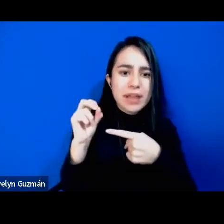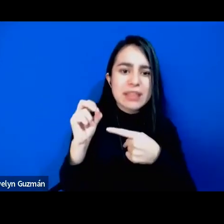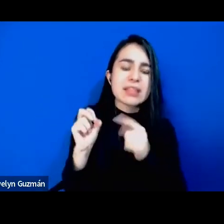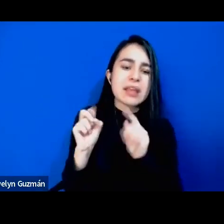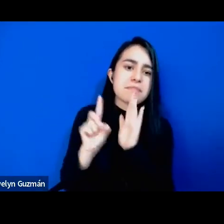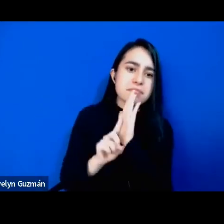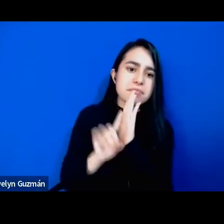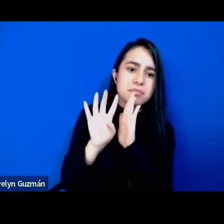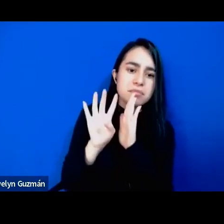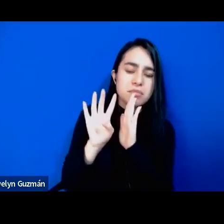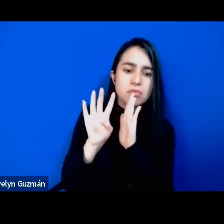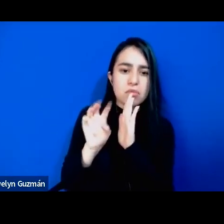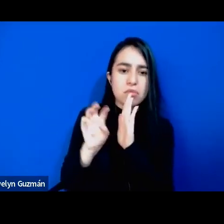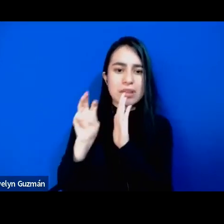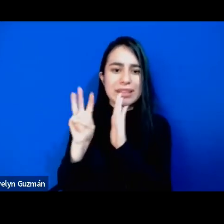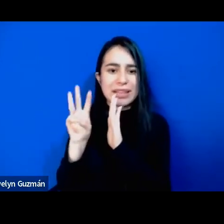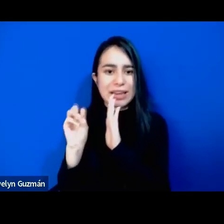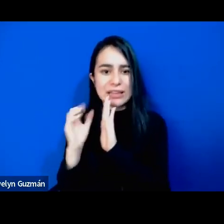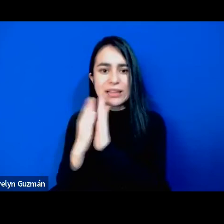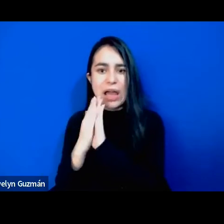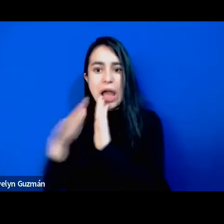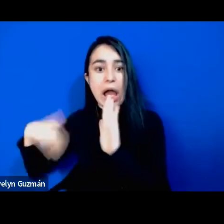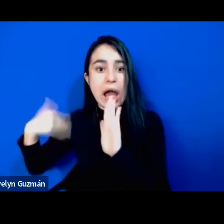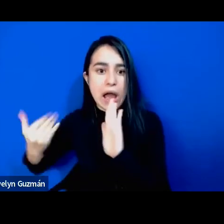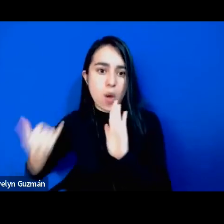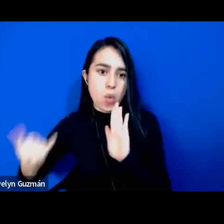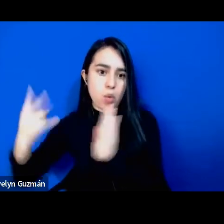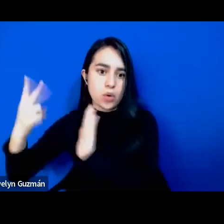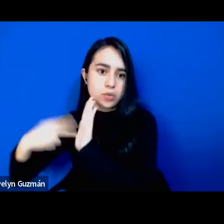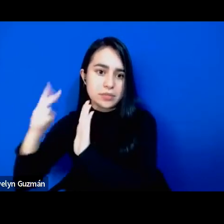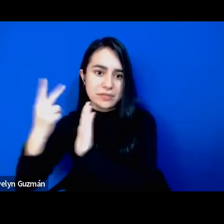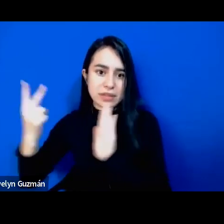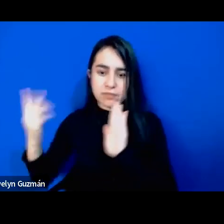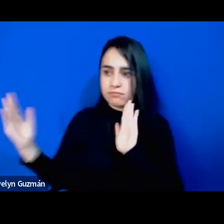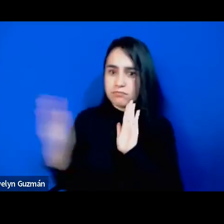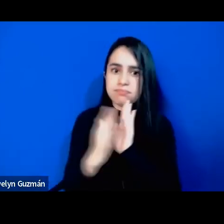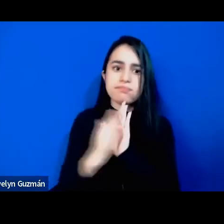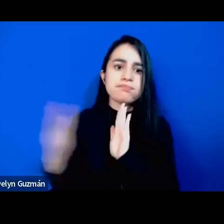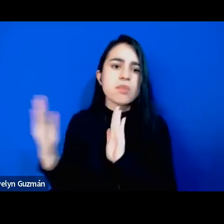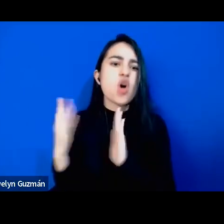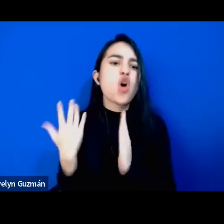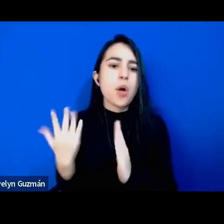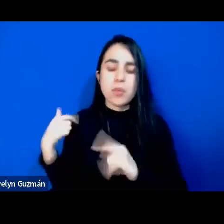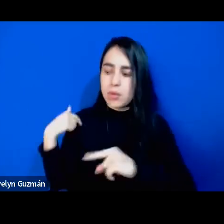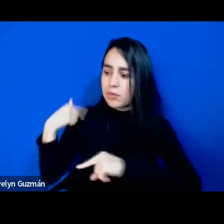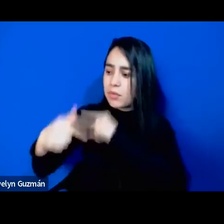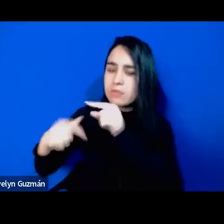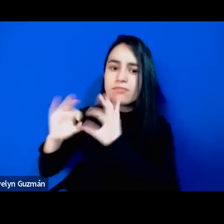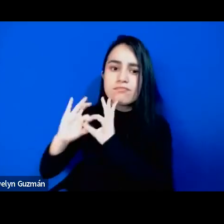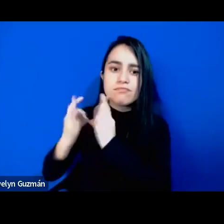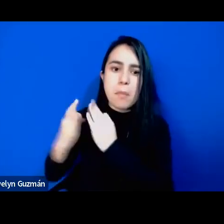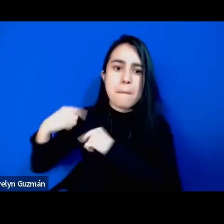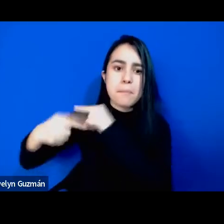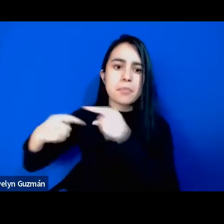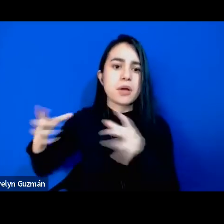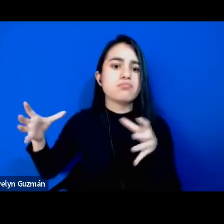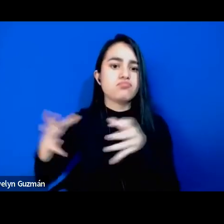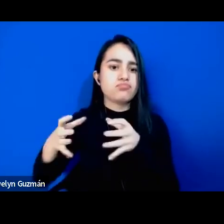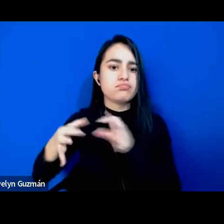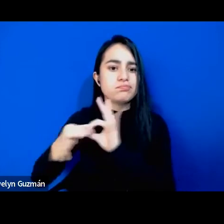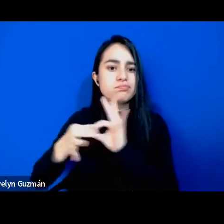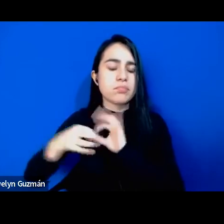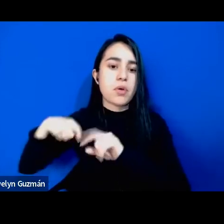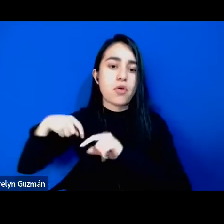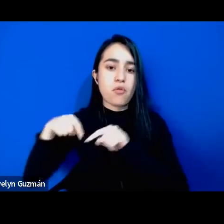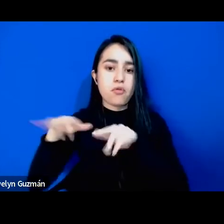hasta el hasta este momento presente la movilidad ascendente hay tres